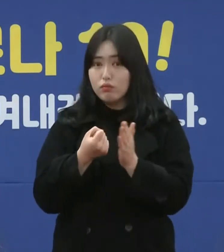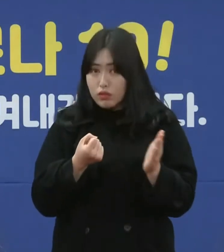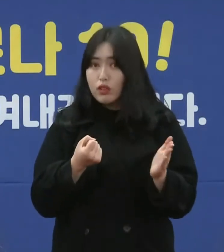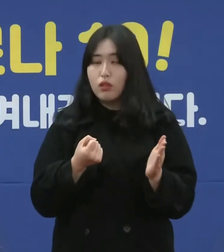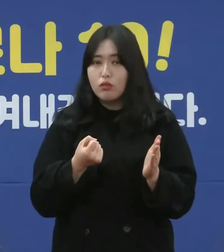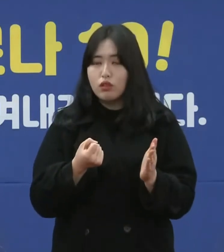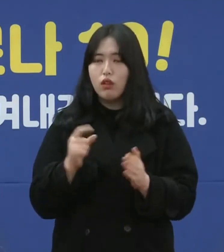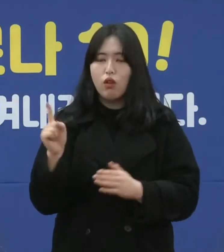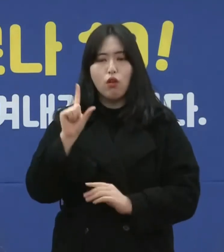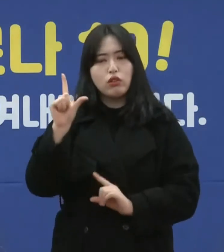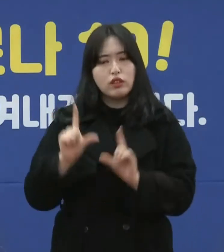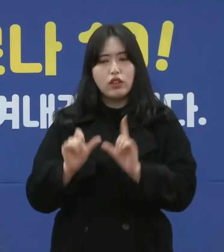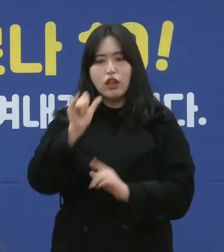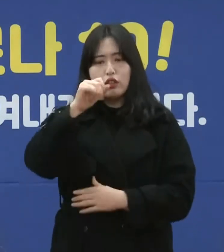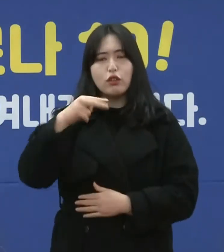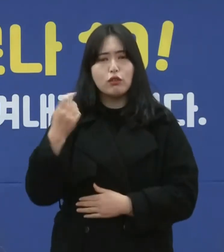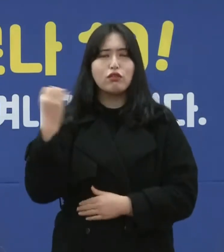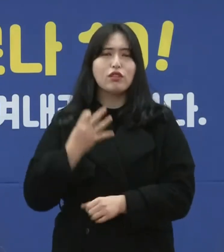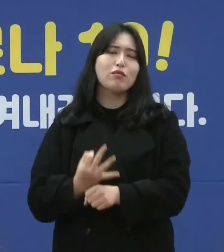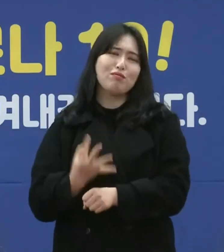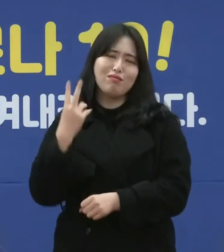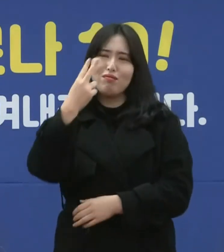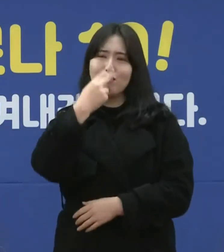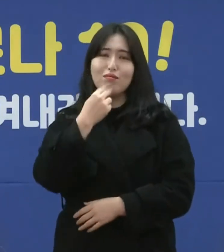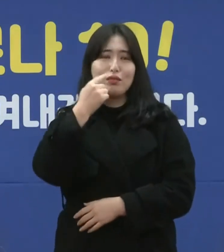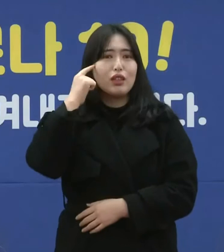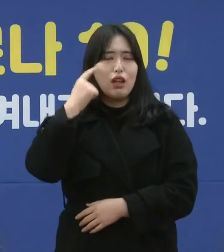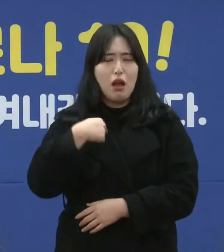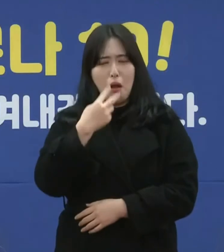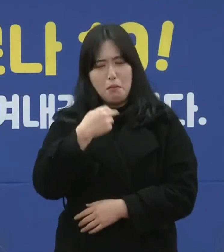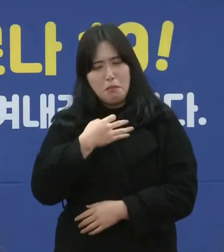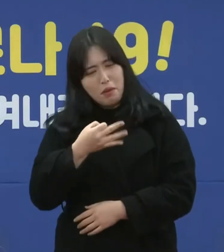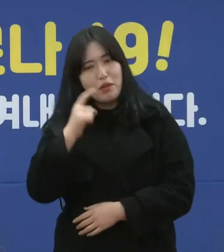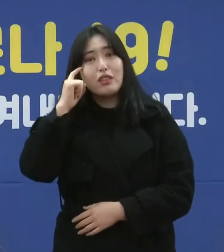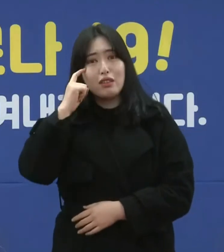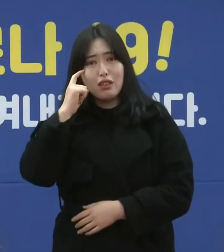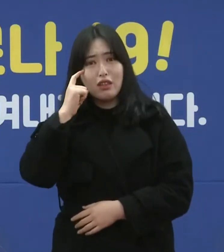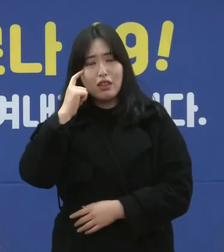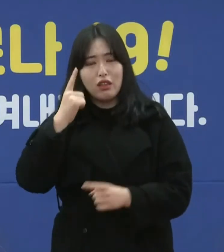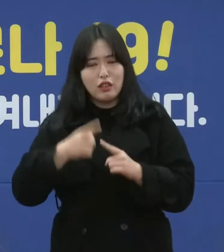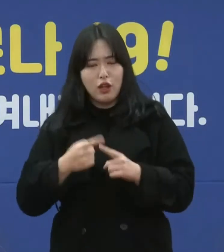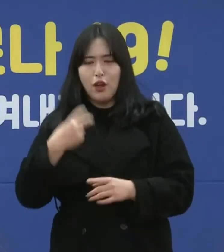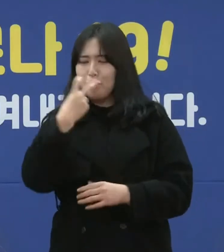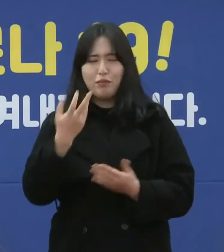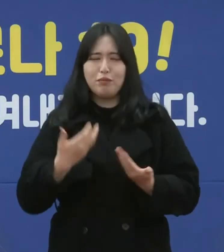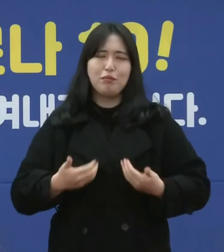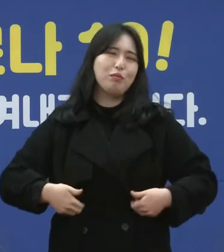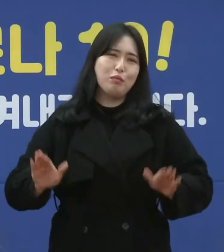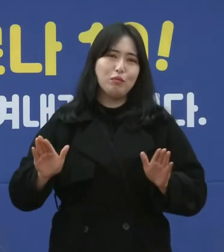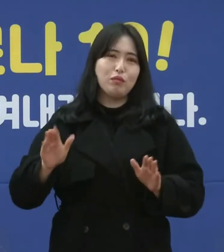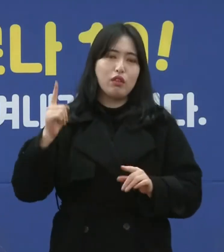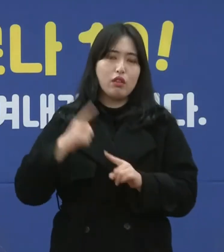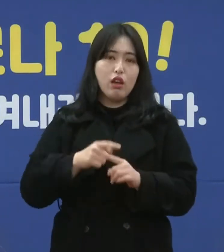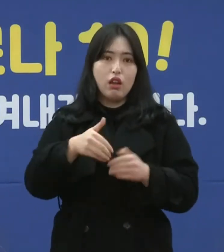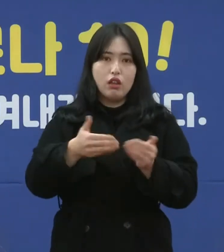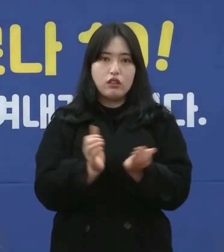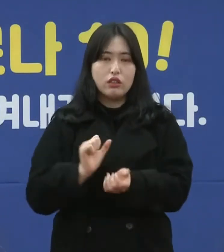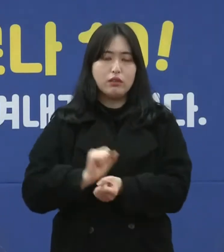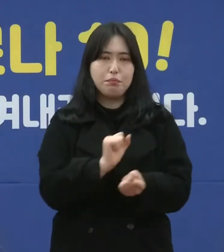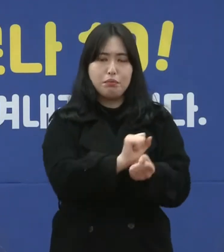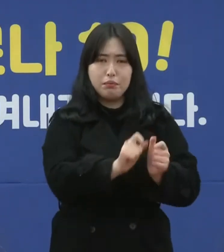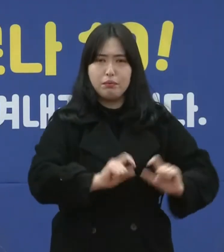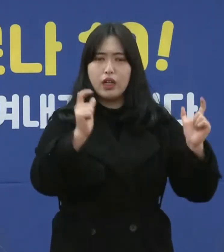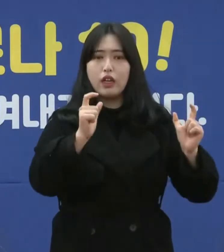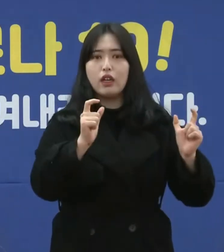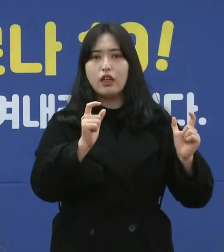어떤 증상이 있어도 단순한 감기 증상이겠거니 하고 검사를 받지 않다가 그게 지역 확산으로 이루어지는